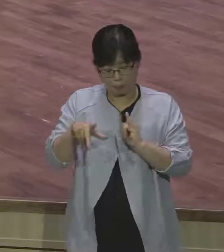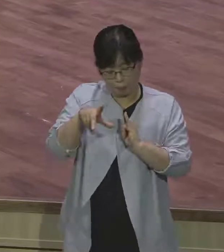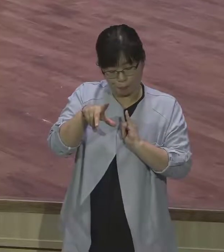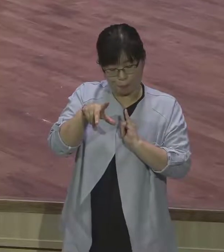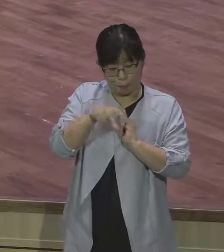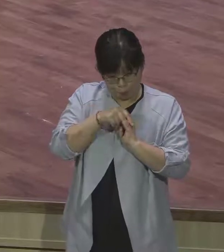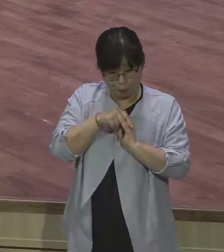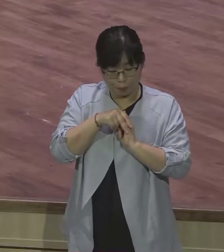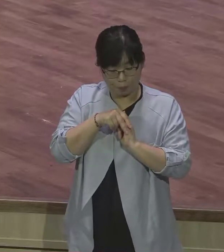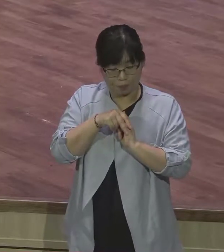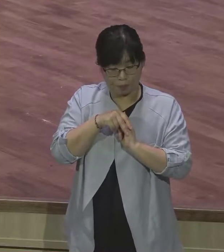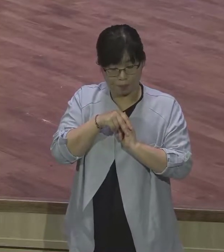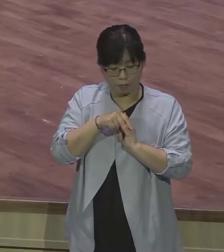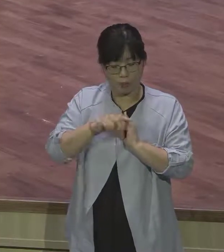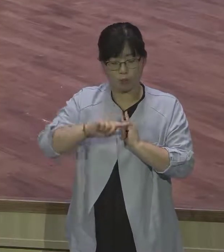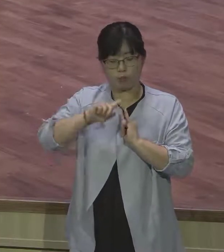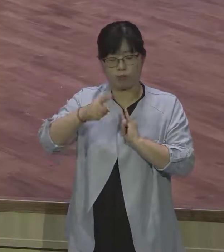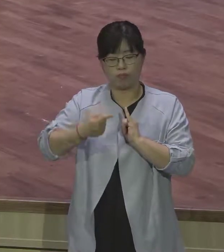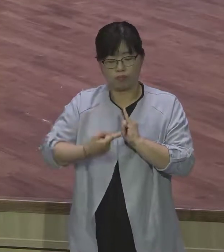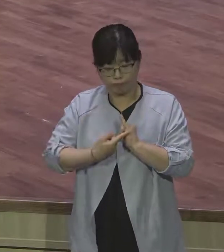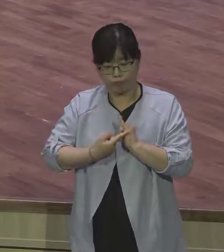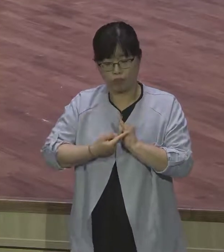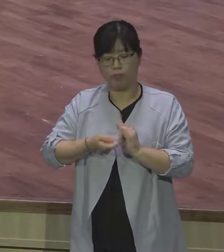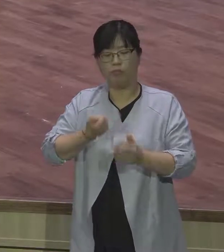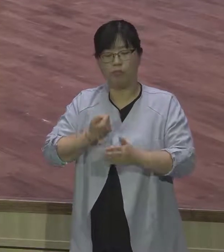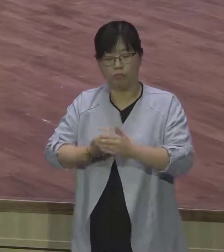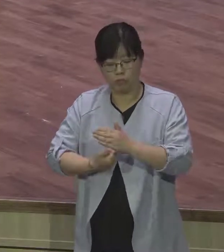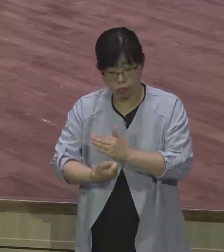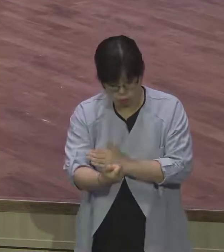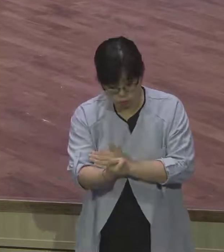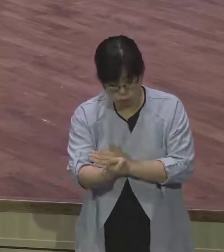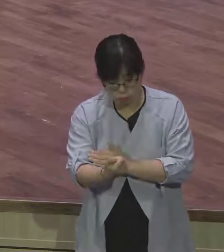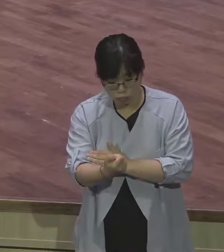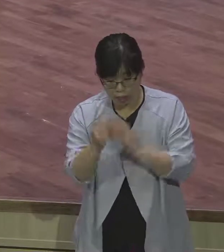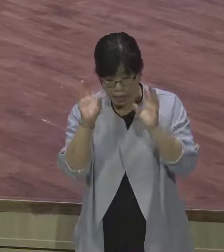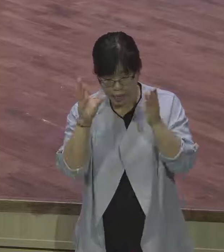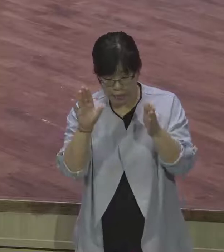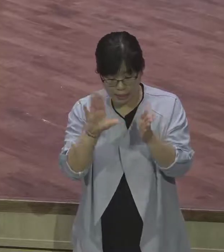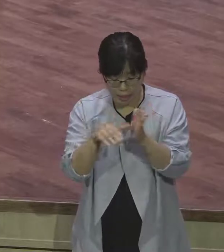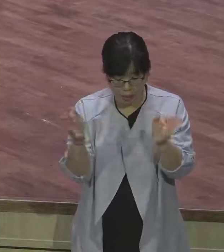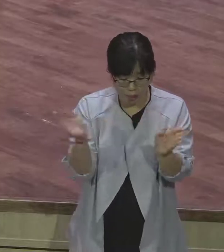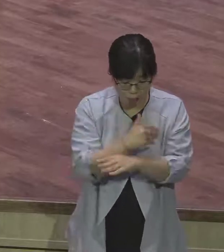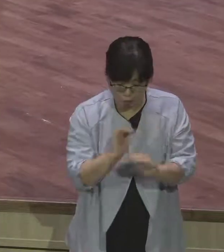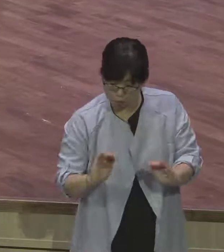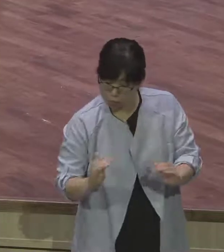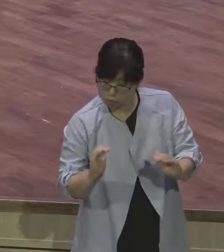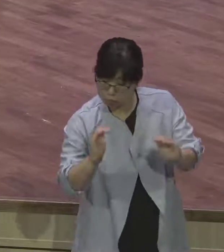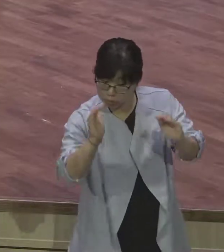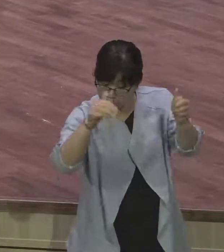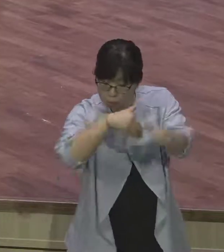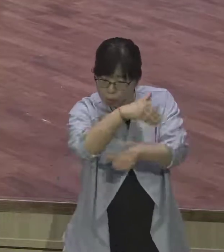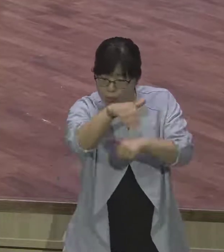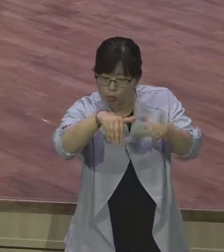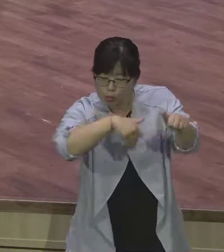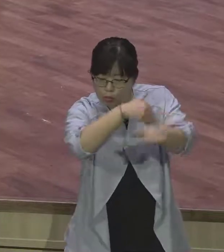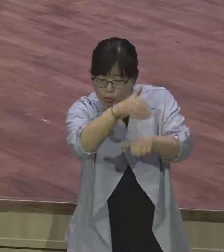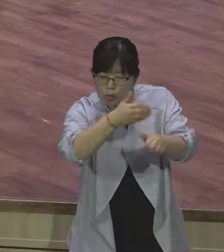예배가 되어지고 기도가 되어지고 말씀이 포럼이 되어지고 그런 가정에서 태어나서 자란